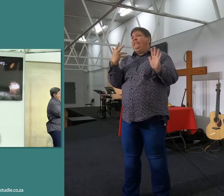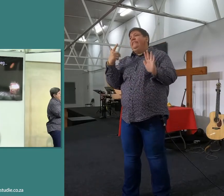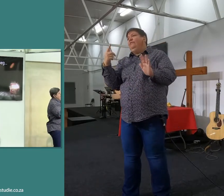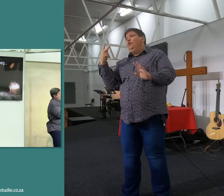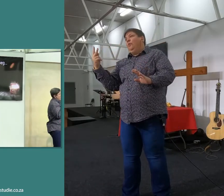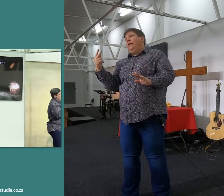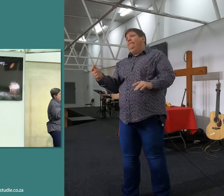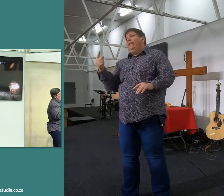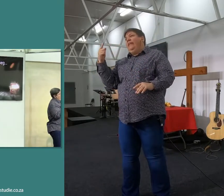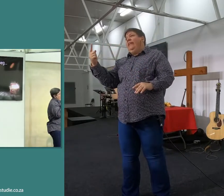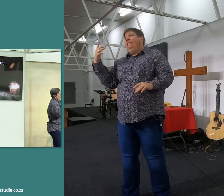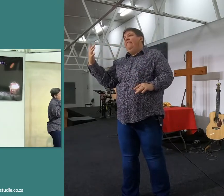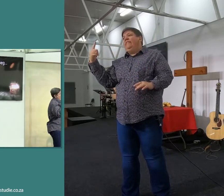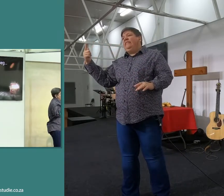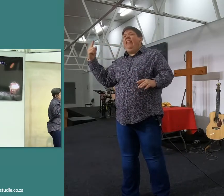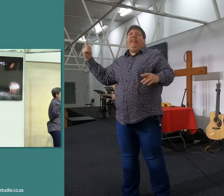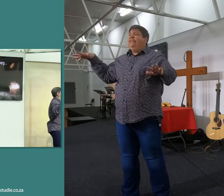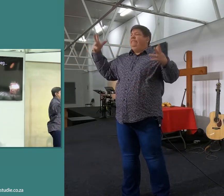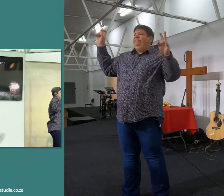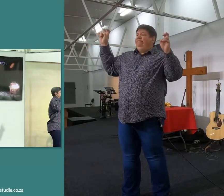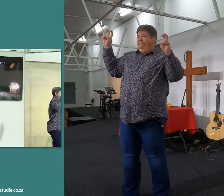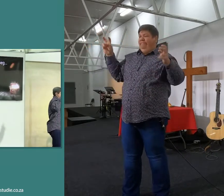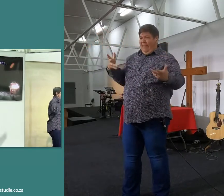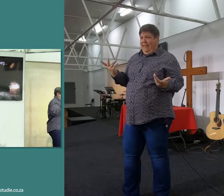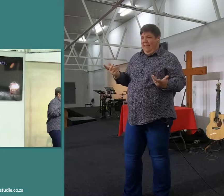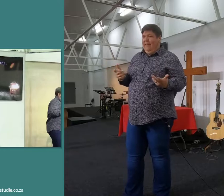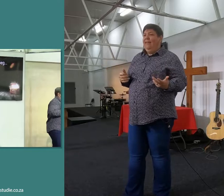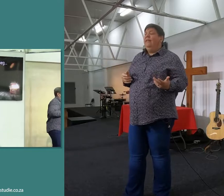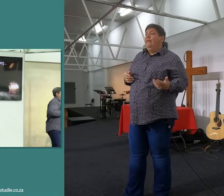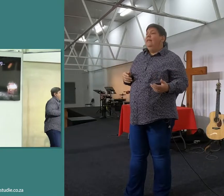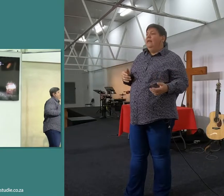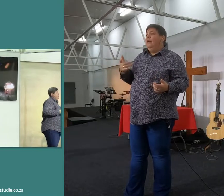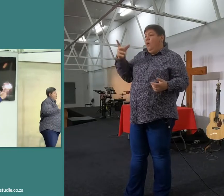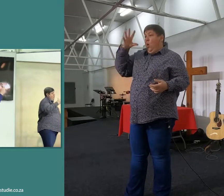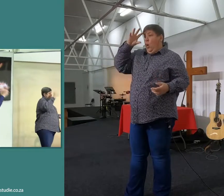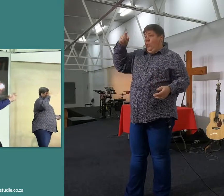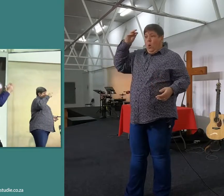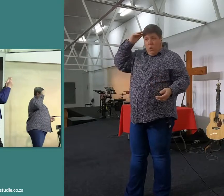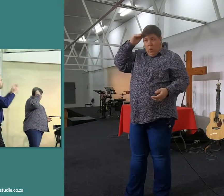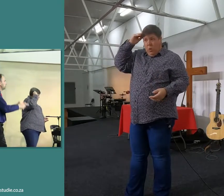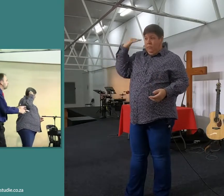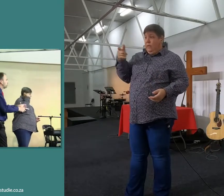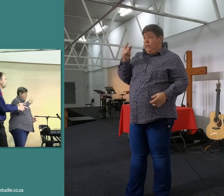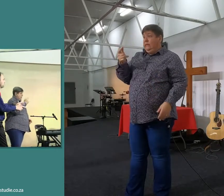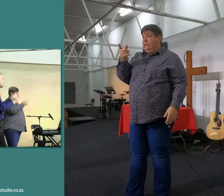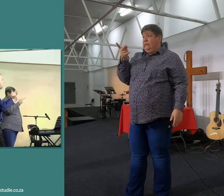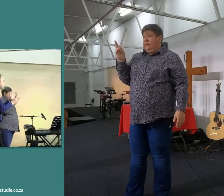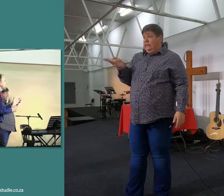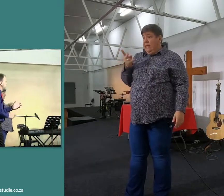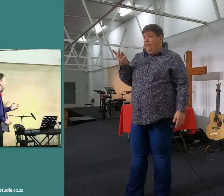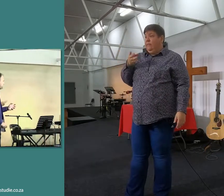ek kom van jou aan is vir gehad, en die punt wat ek net wil maak is, is jy lang genoeg karring aan iets,